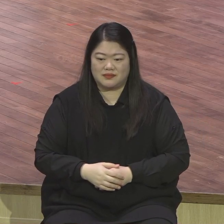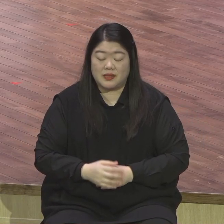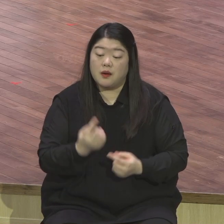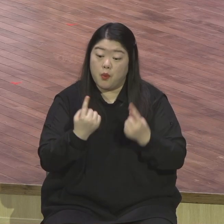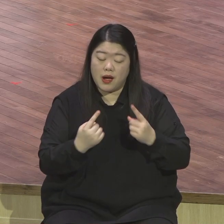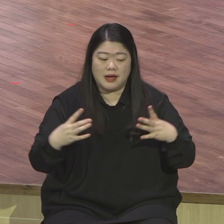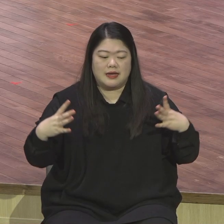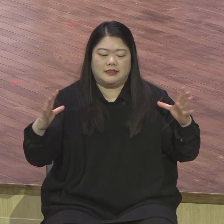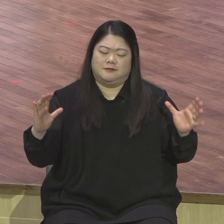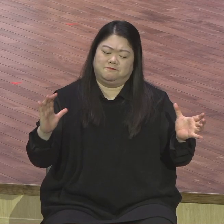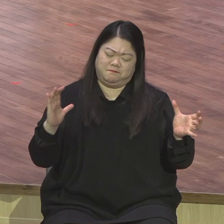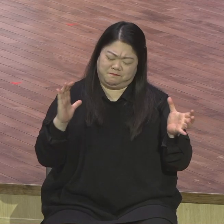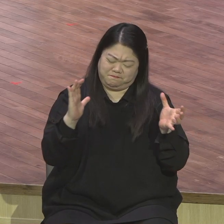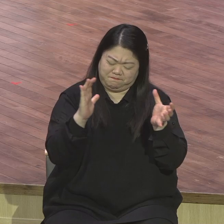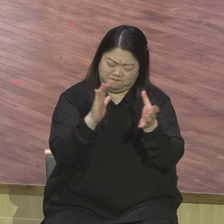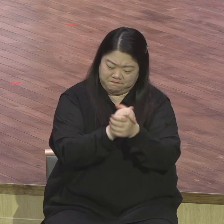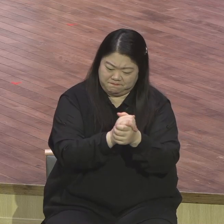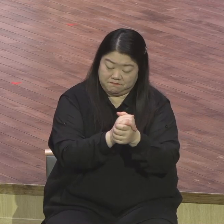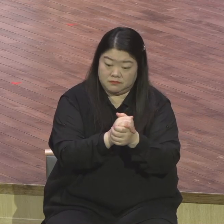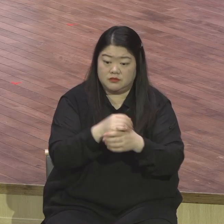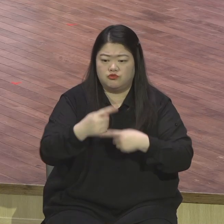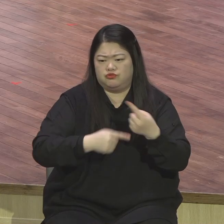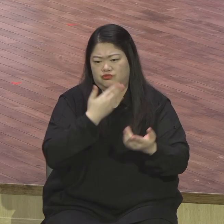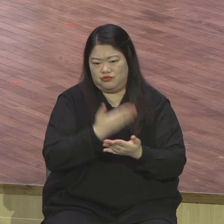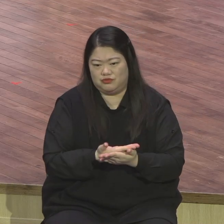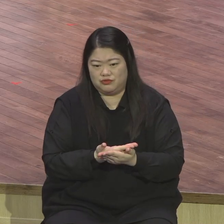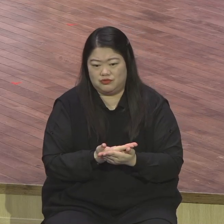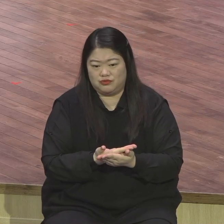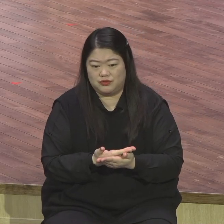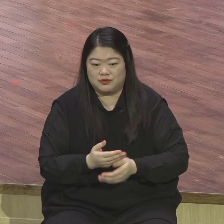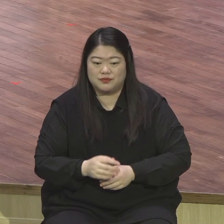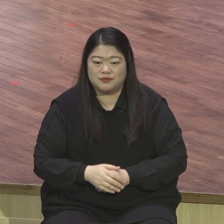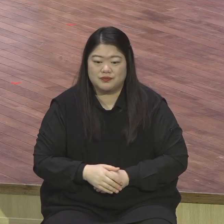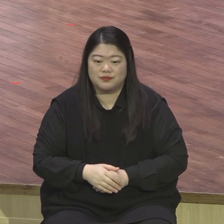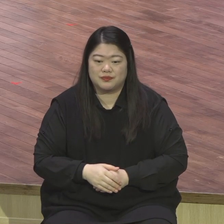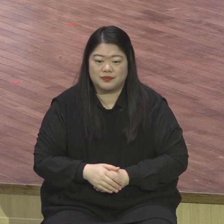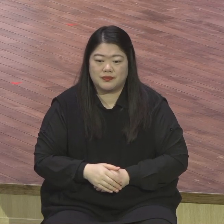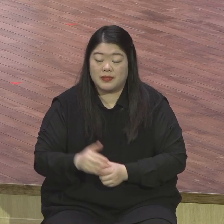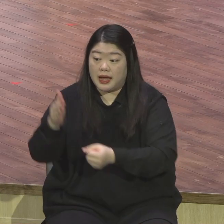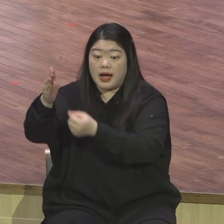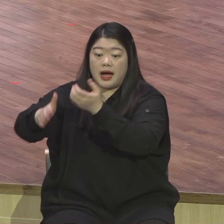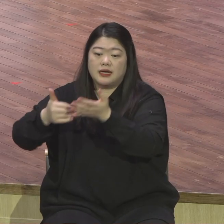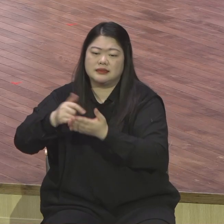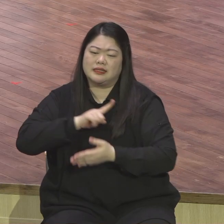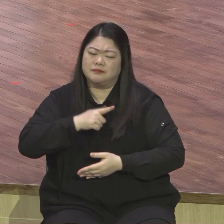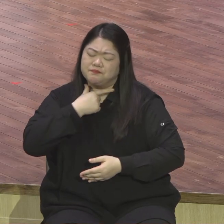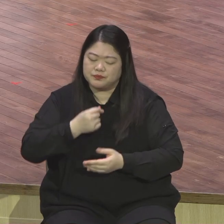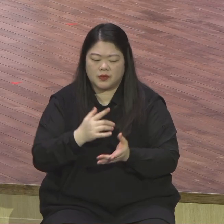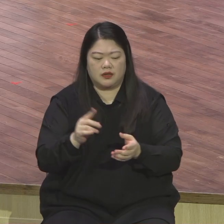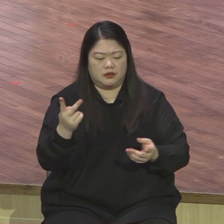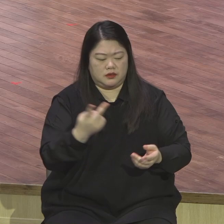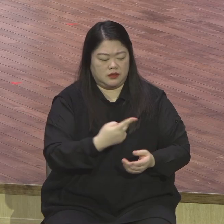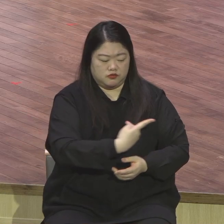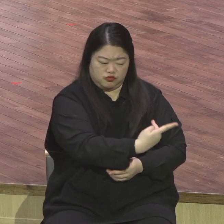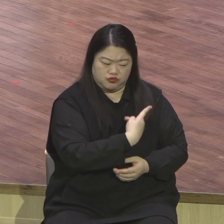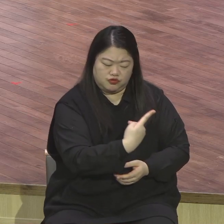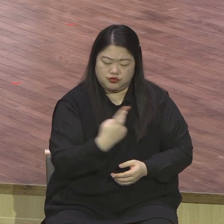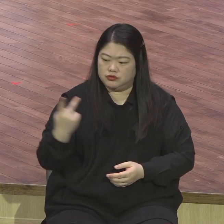사람을 사랑해야 돼요 하나님 중심 보시잖아요 하나 화목하게 하는 그런 살아 하나 늘 화목하게 하는